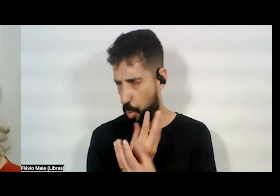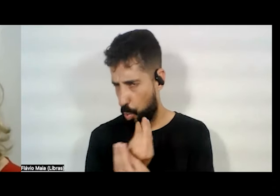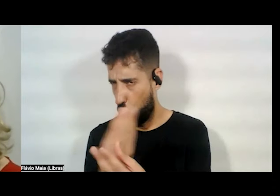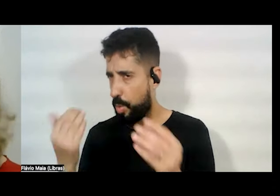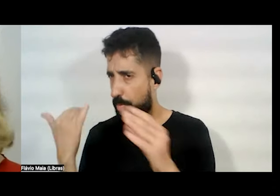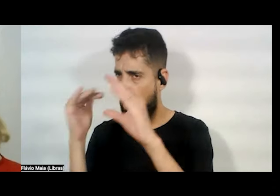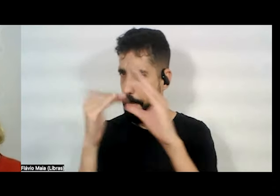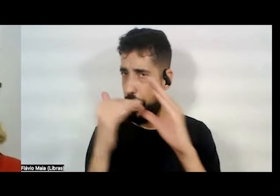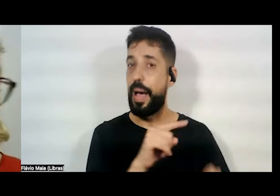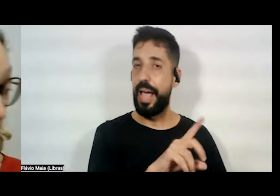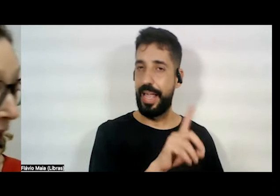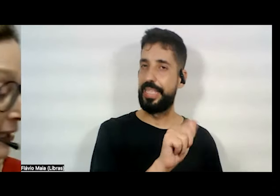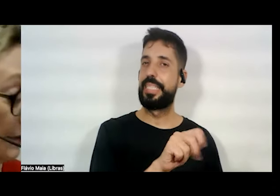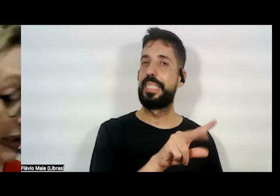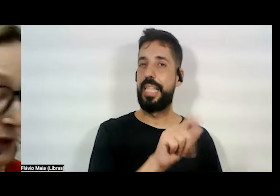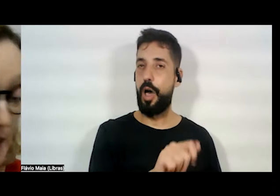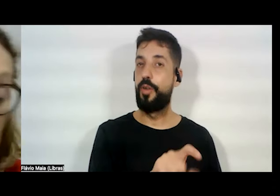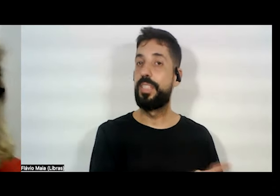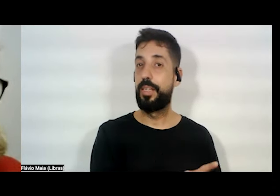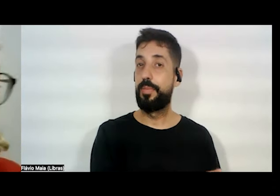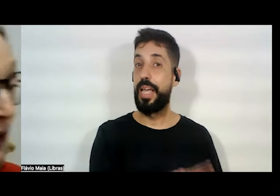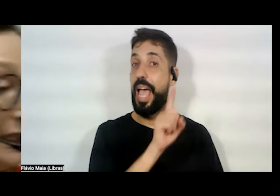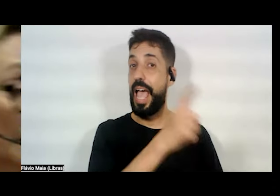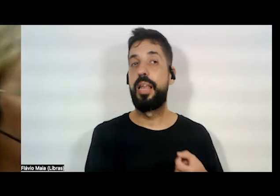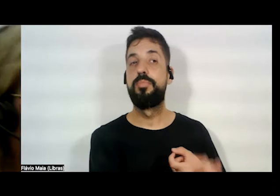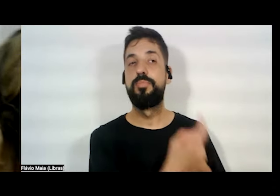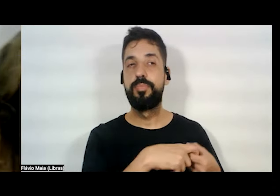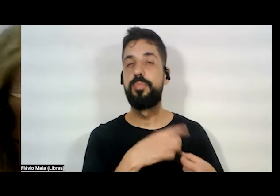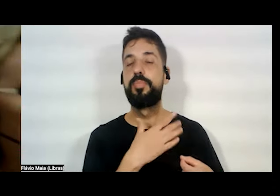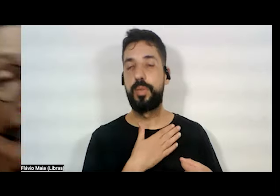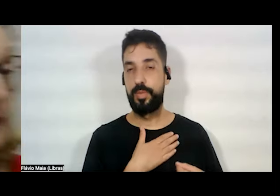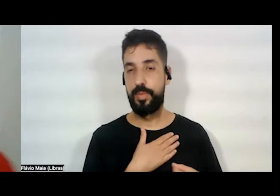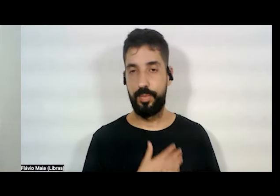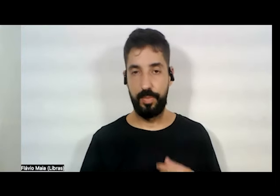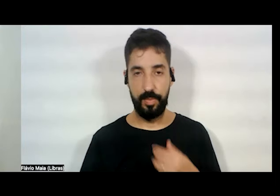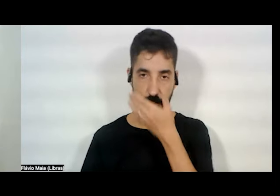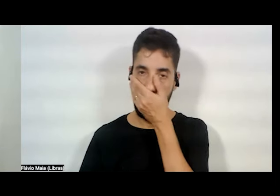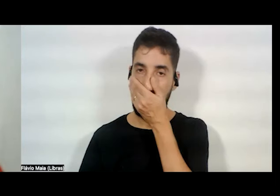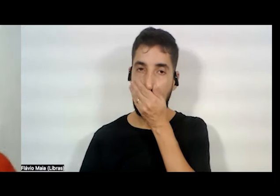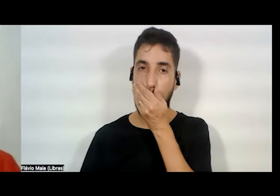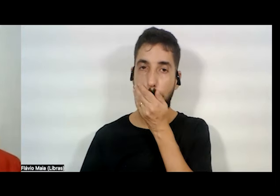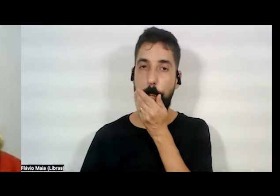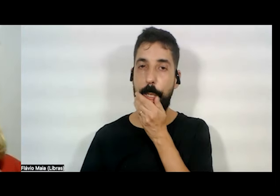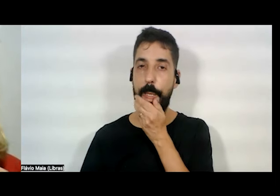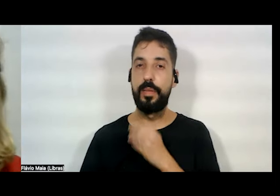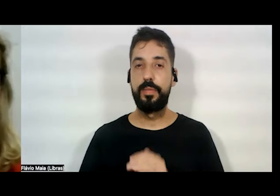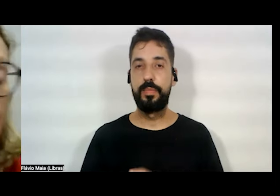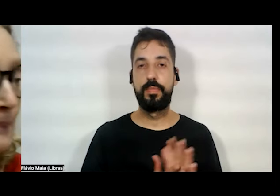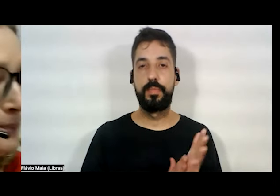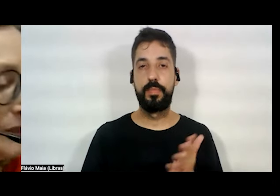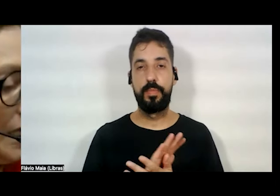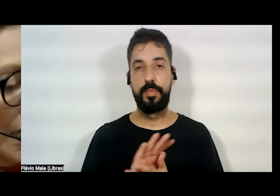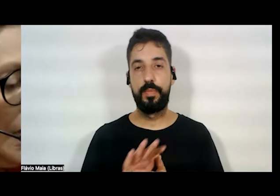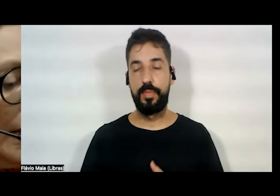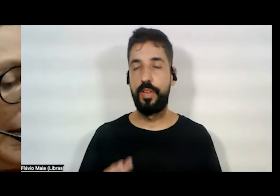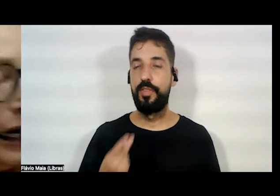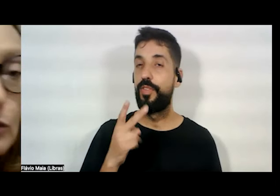devolveu, hoje, ela me mandou assim, tem meu telefone aí, Marcelo? A Dalva mandou assim para mim, Maria,